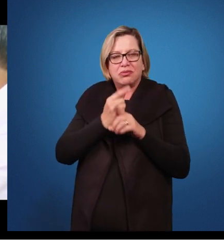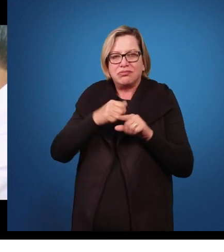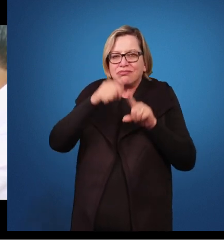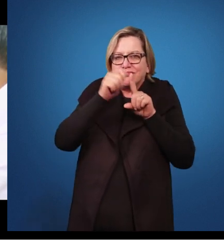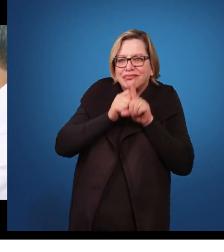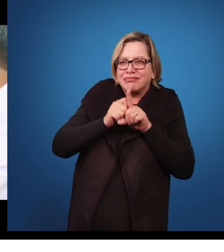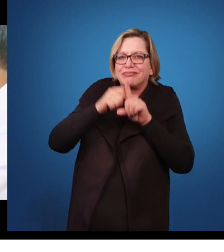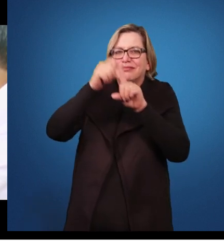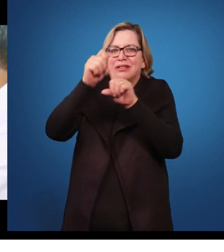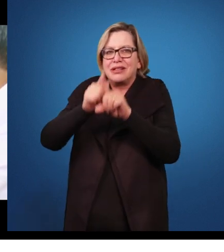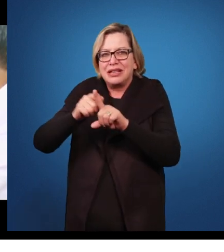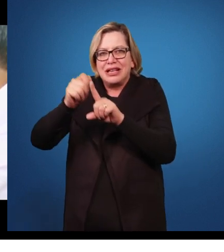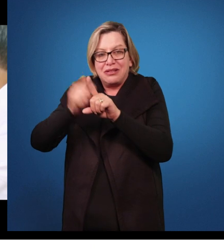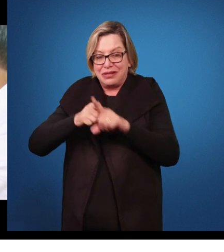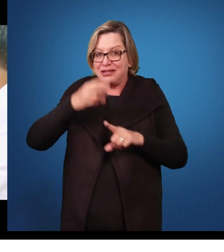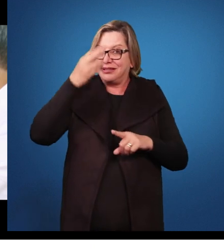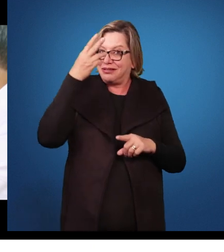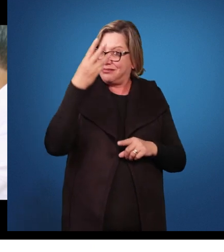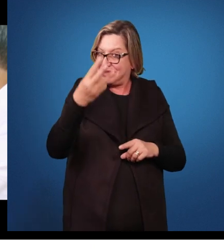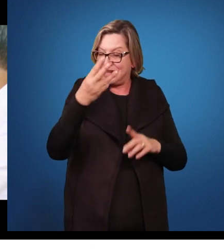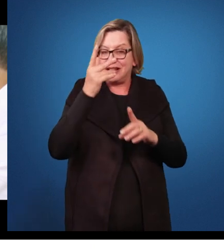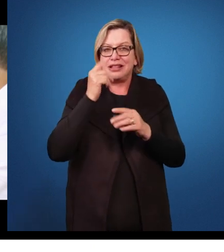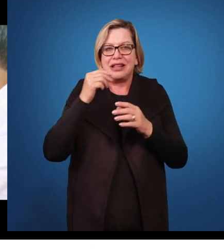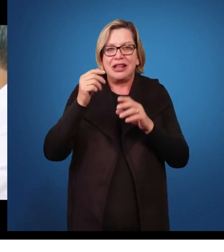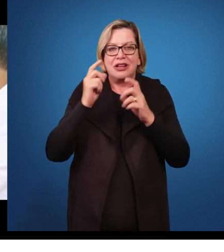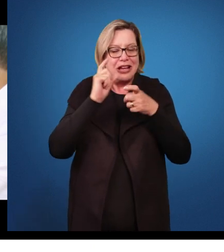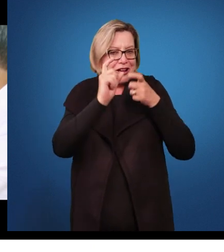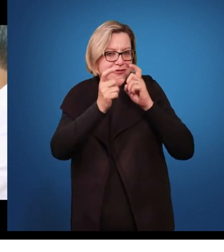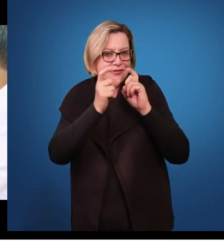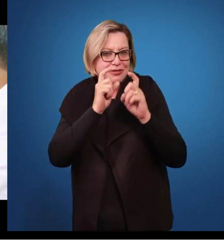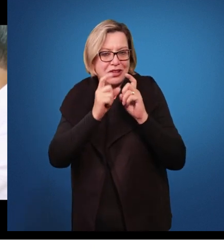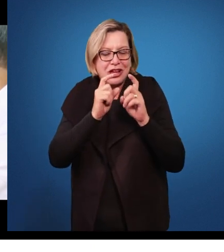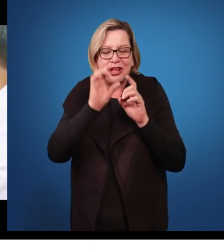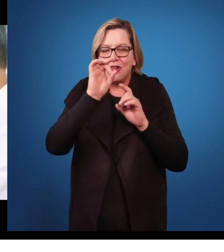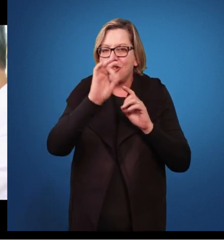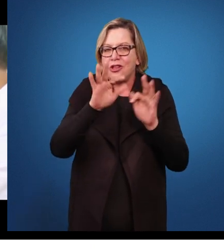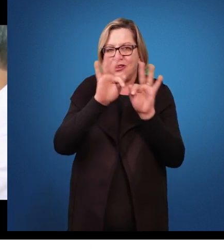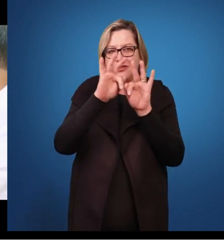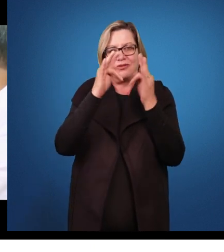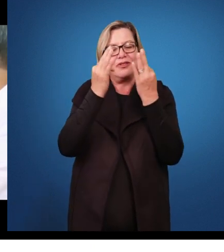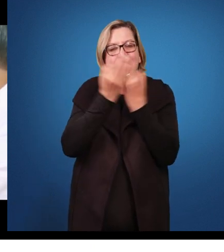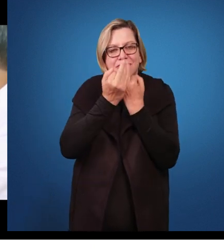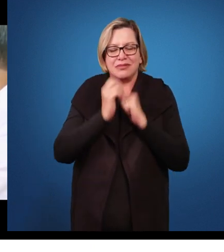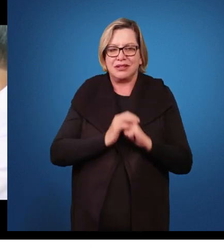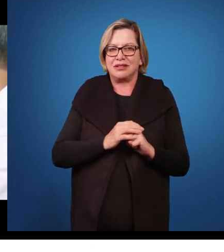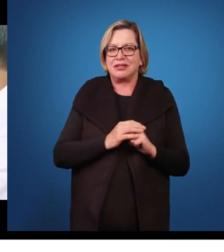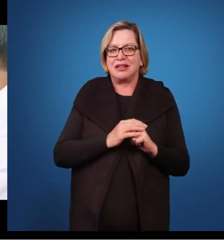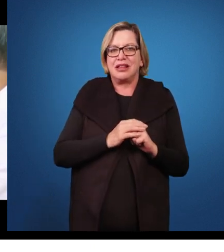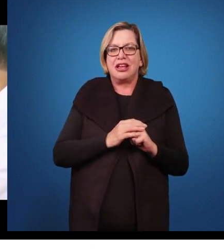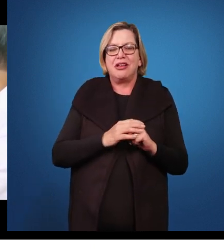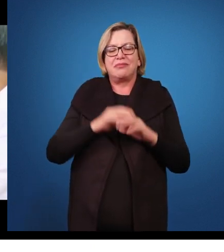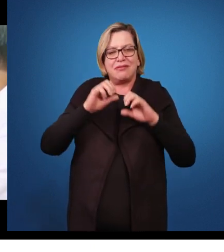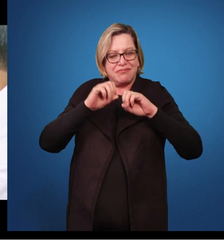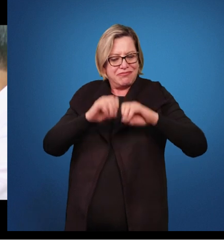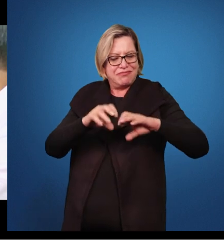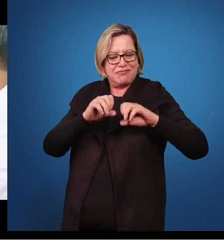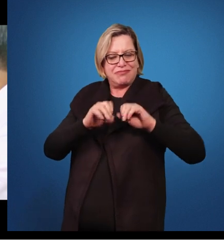três encontros que nós vamos fazer apenas com os familiares, para poder passar para eles e diminuir um pouco a